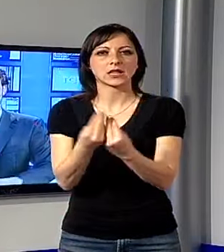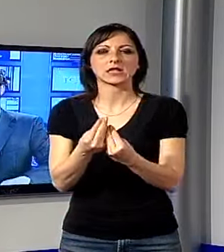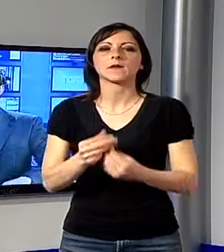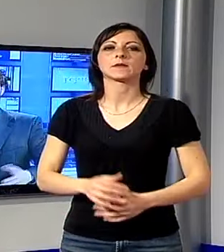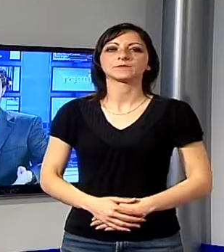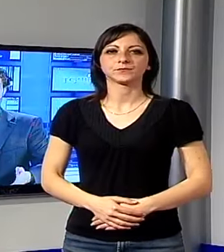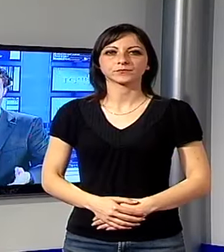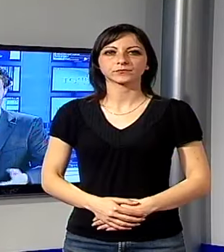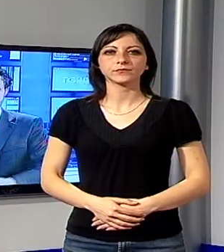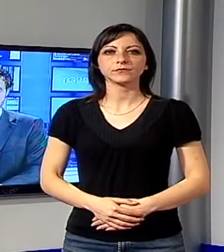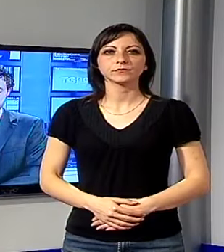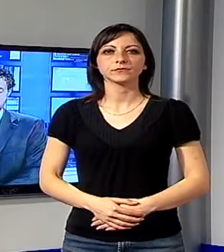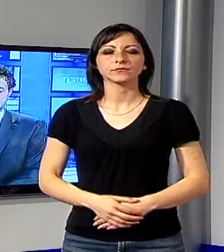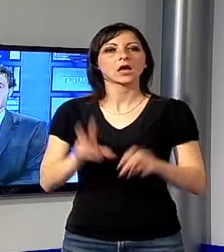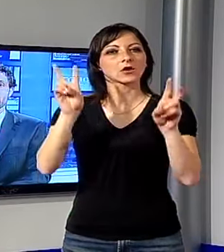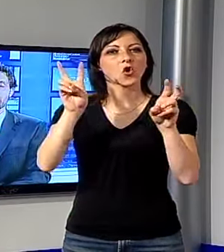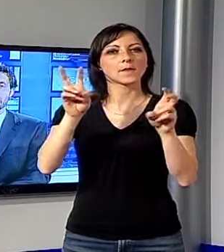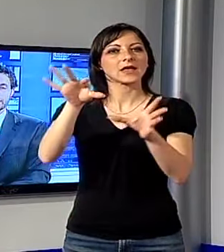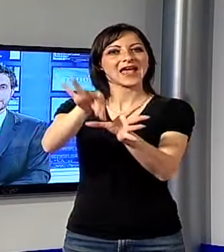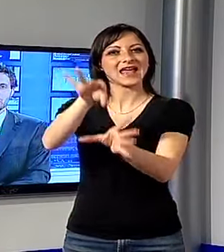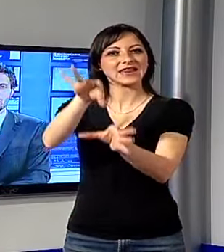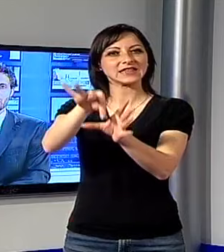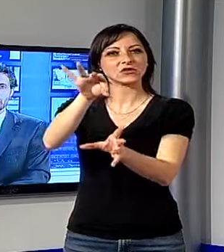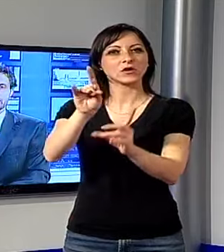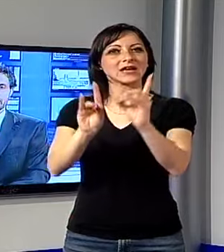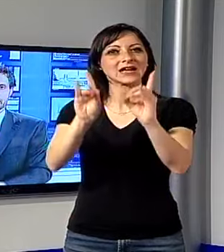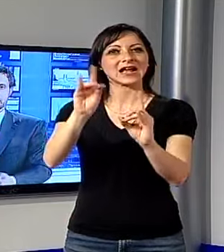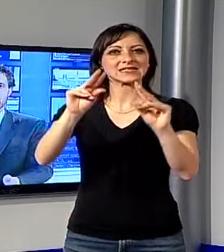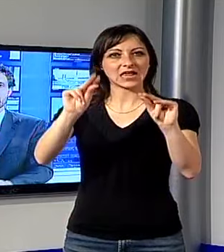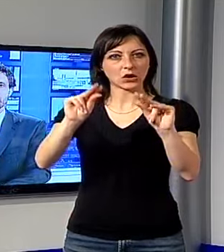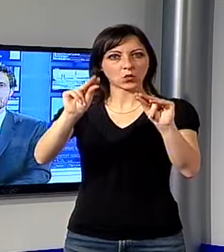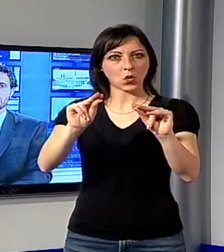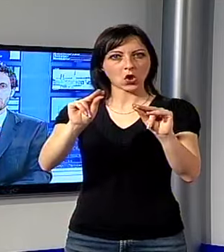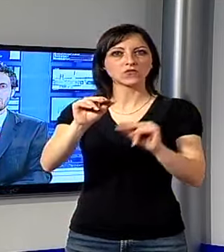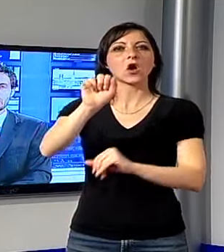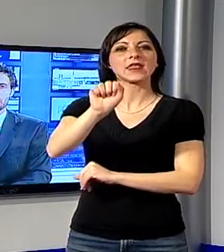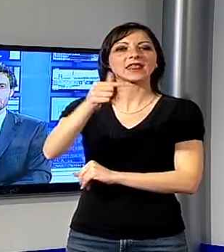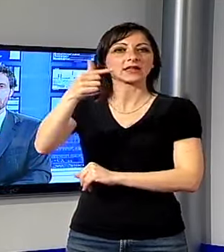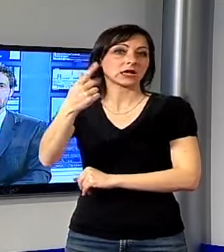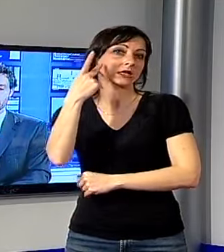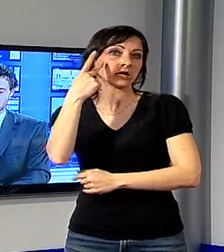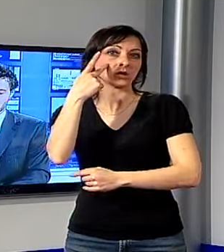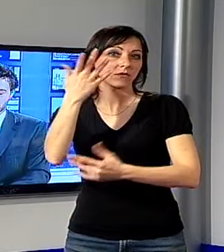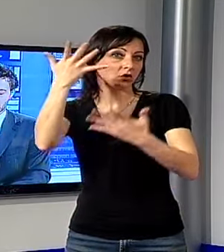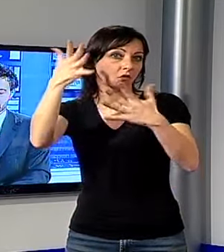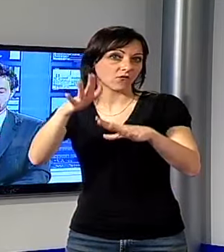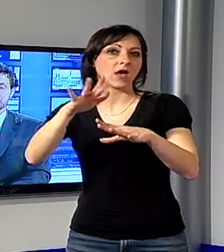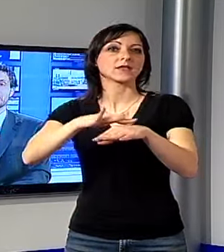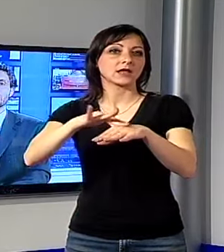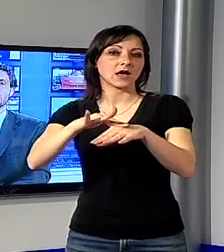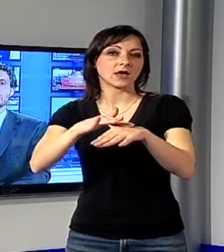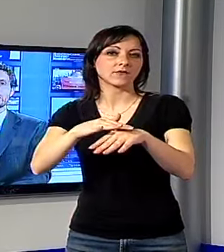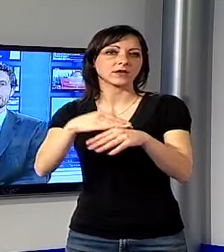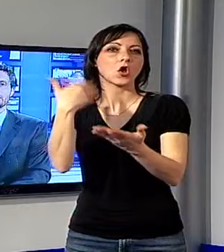E a proposito di elezioni a Castelnuovo, Andrea Tagliasacchi che già abbiamo visto in questo servizio ha